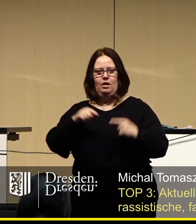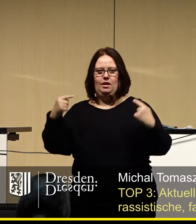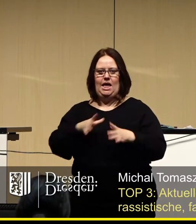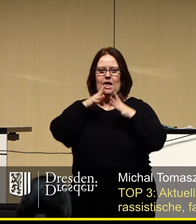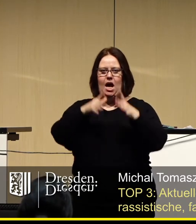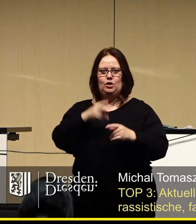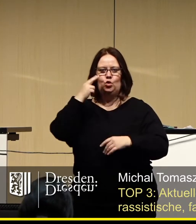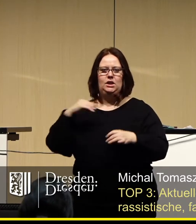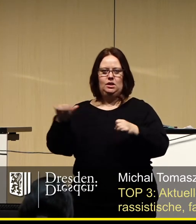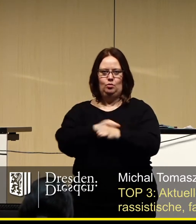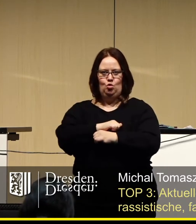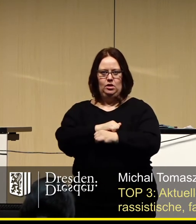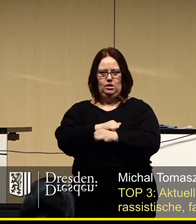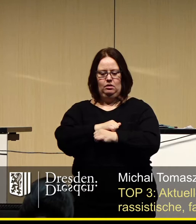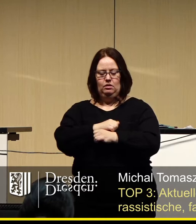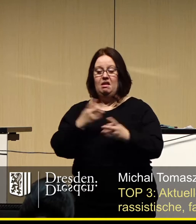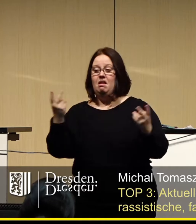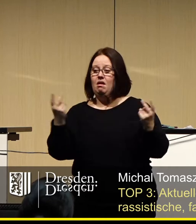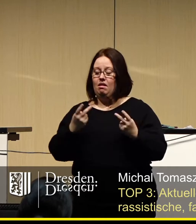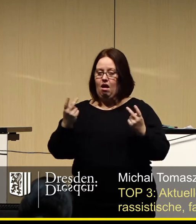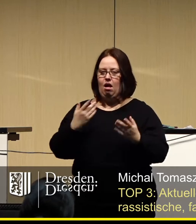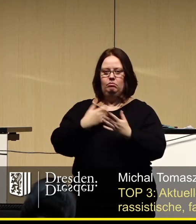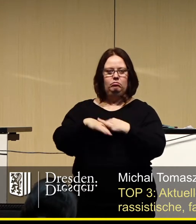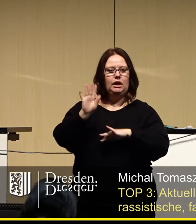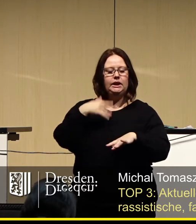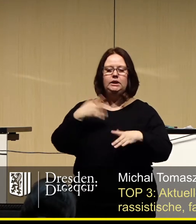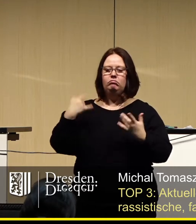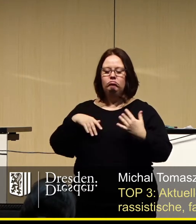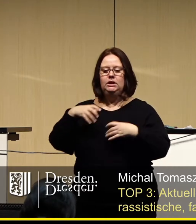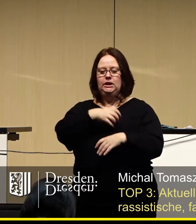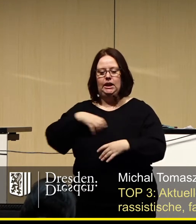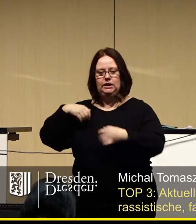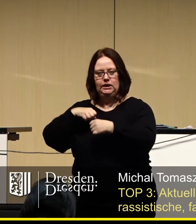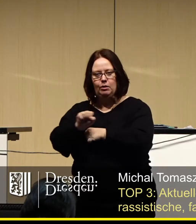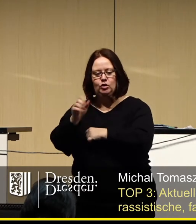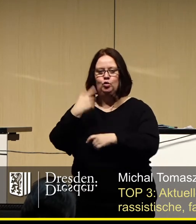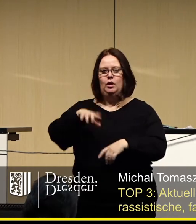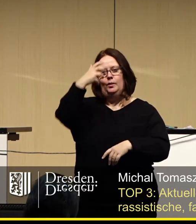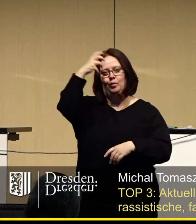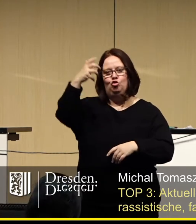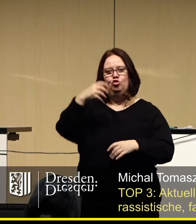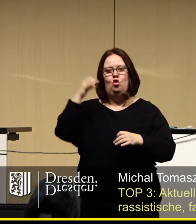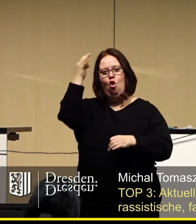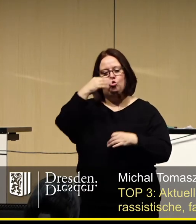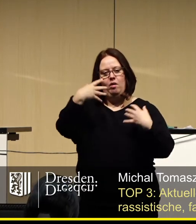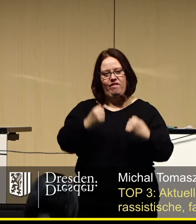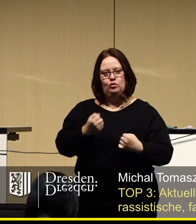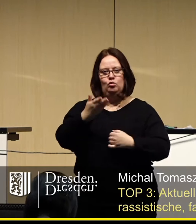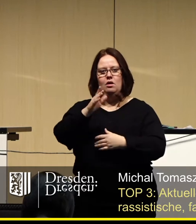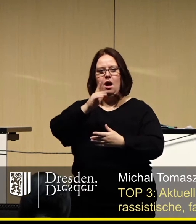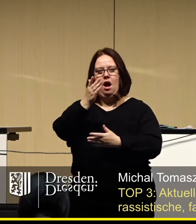und Rassismus anzuspielen. Egal ob bei Demonstrationen in Dresden, auf dem Oktoberfest in München oder vor einer halben Million Zuschauer